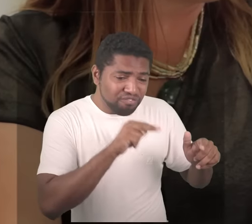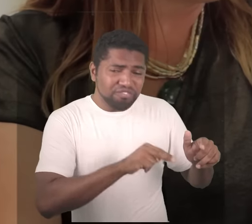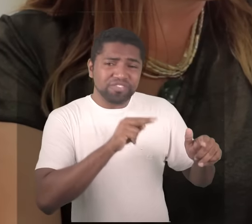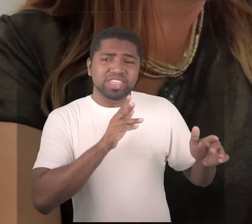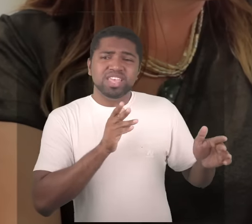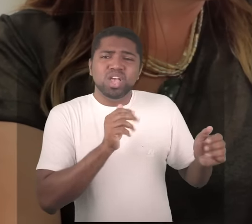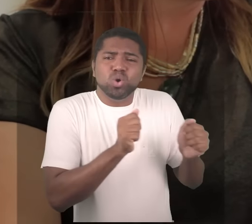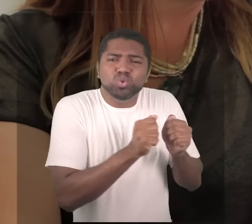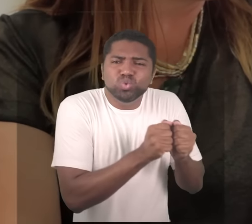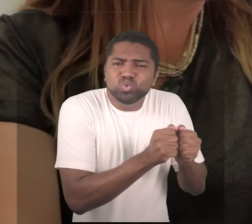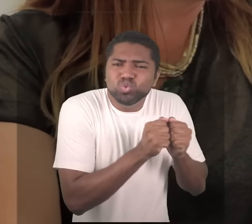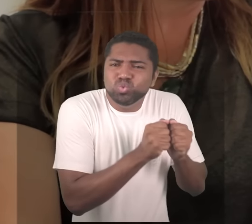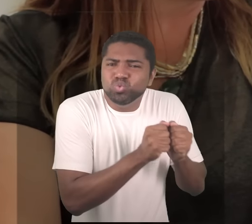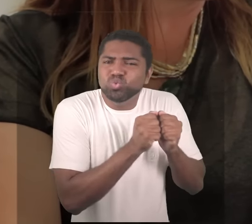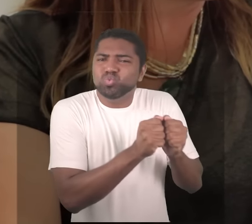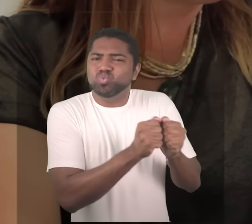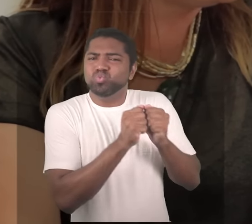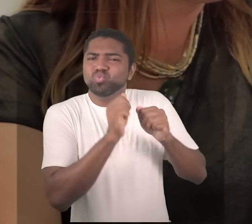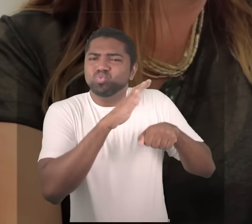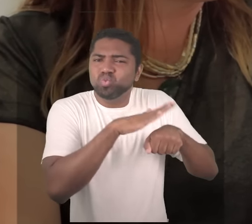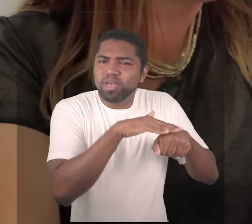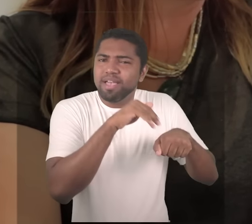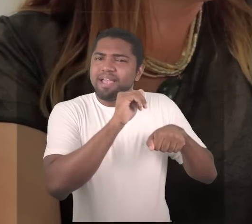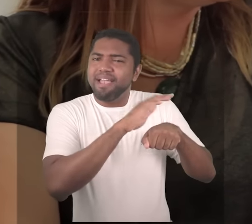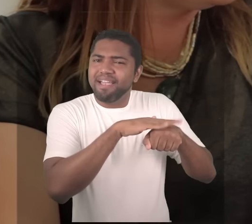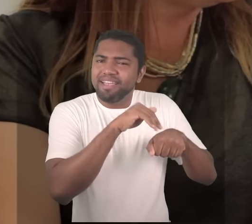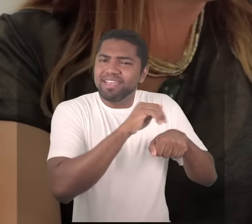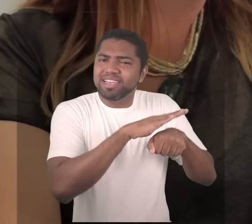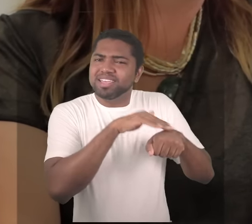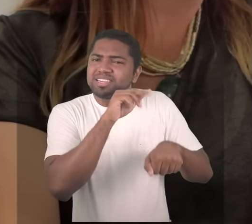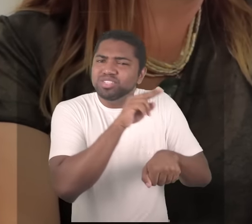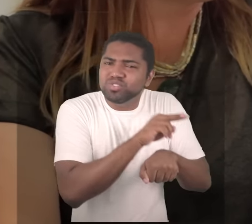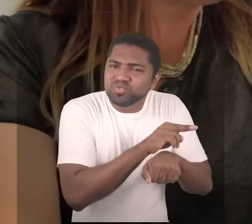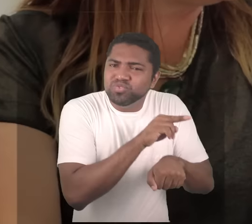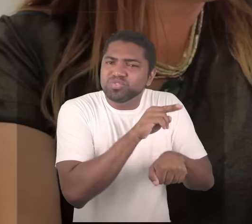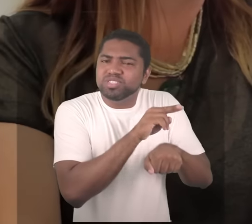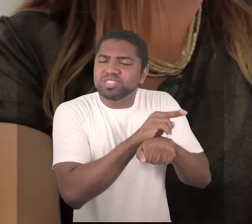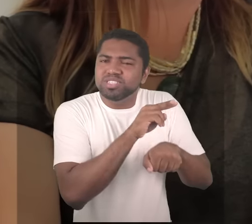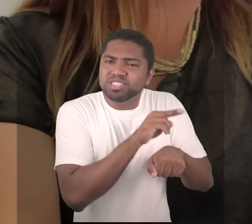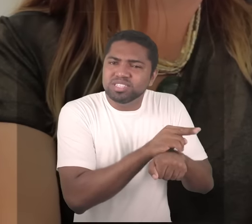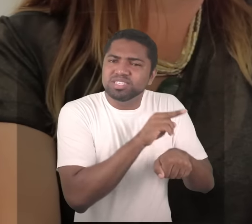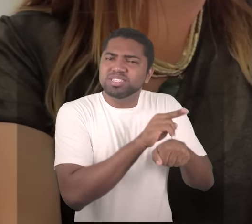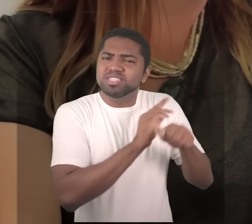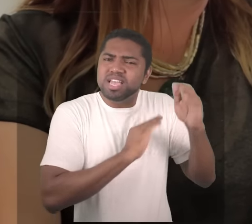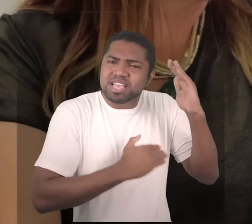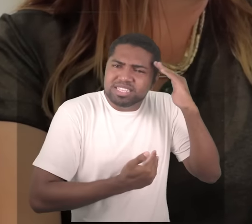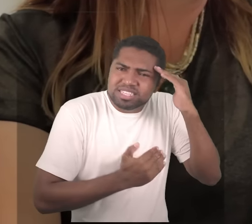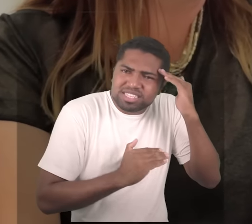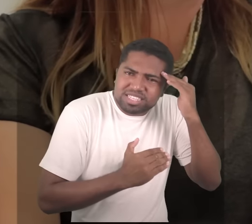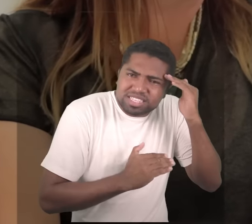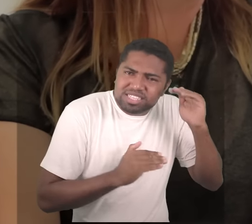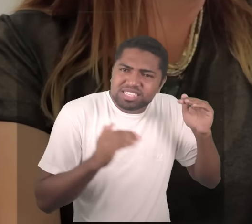cumplicidade muito carinho muito afeto muita compreensão né e isso foi